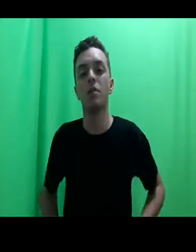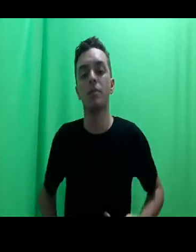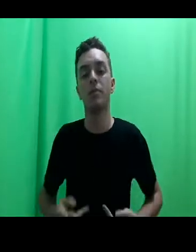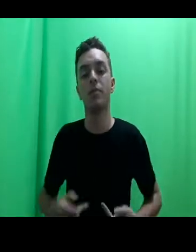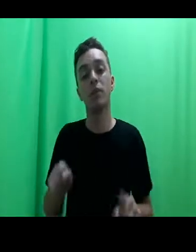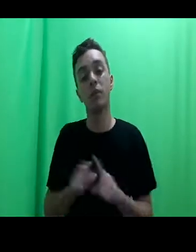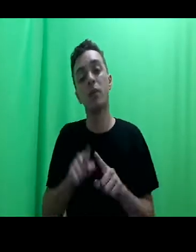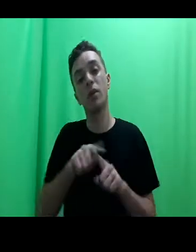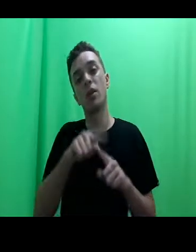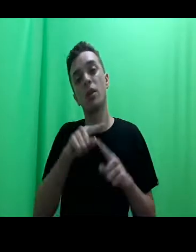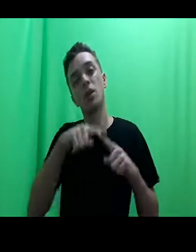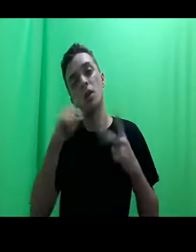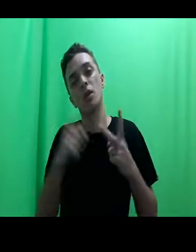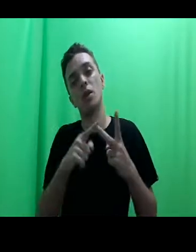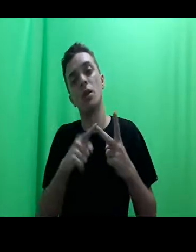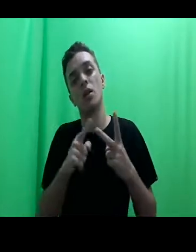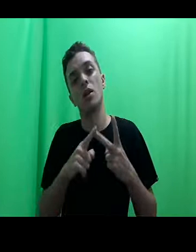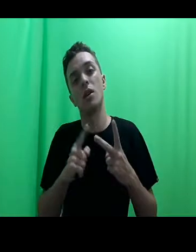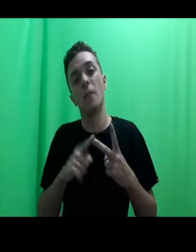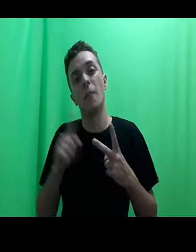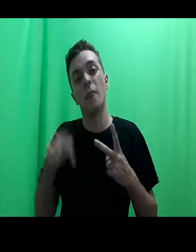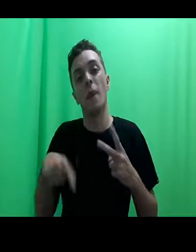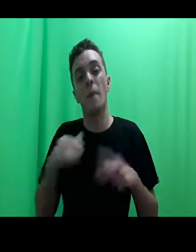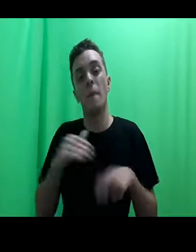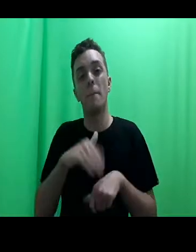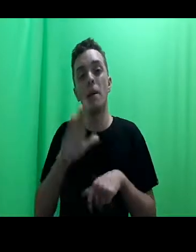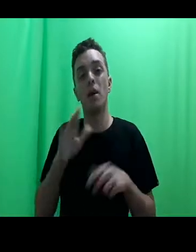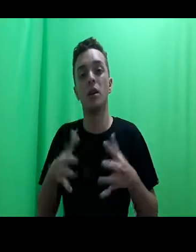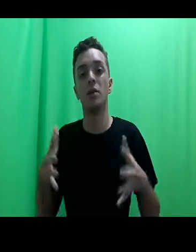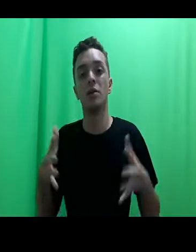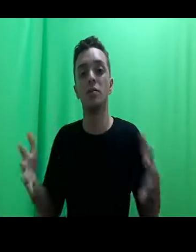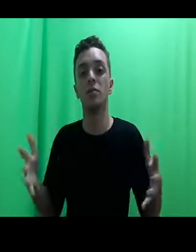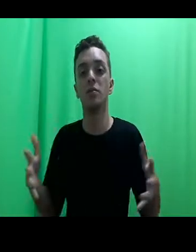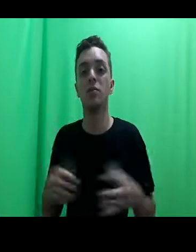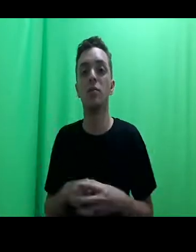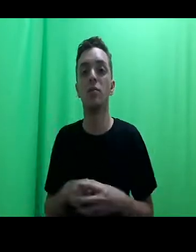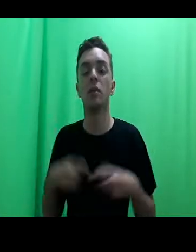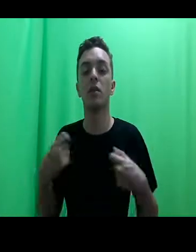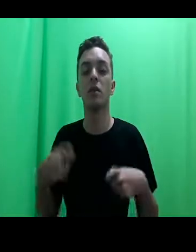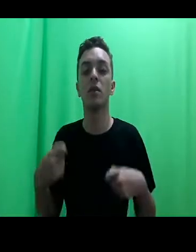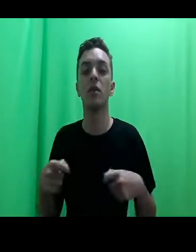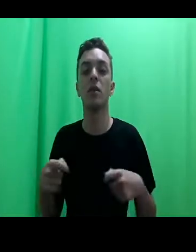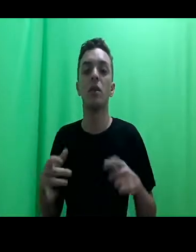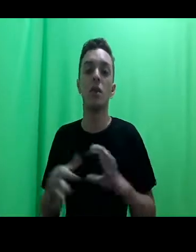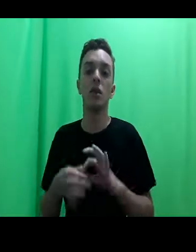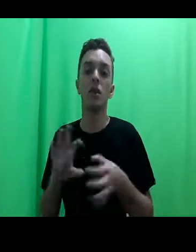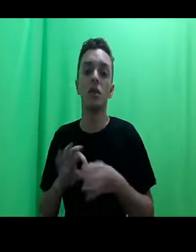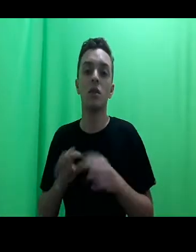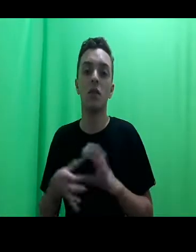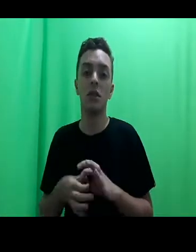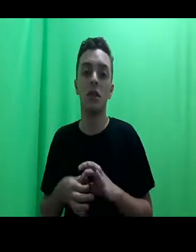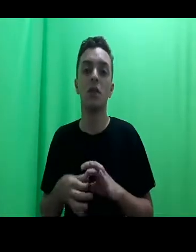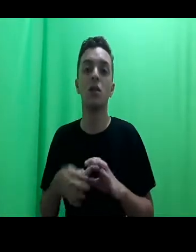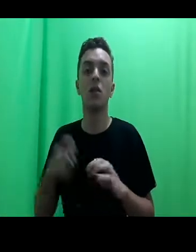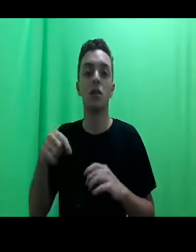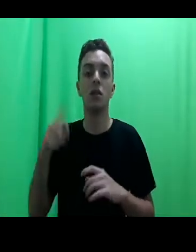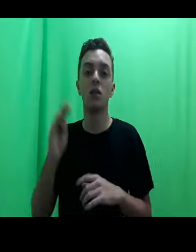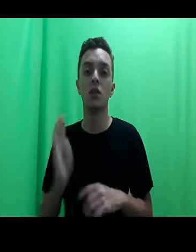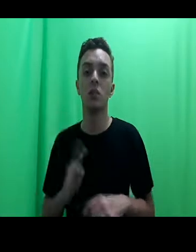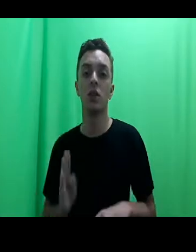está ganhando cada vez mais espaço num contexto reacionário como o do Brasil, de